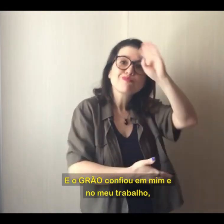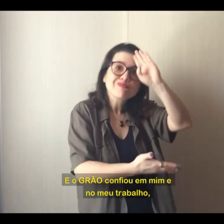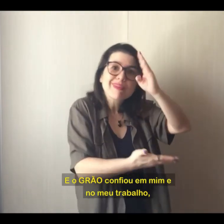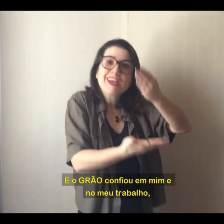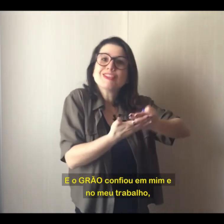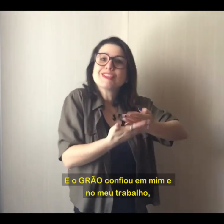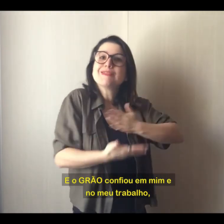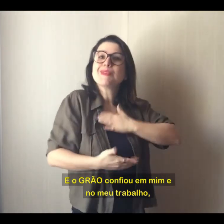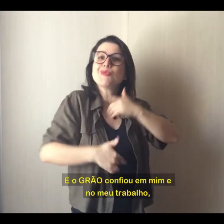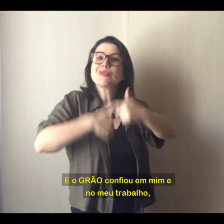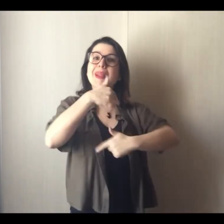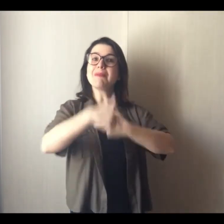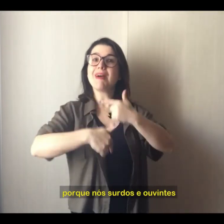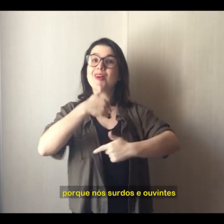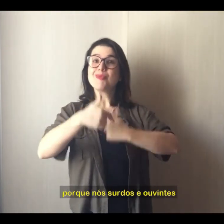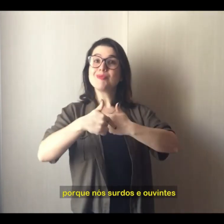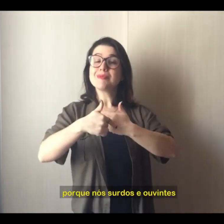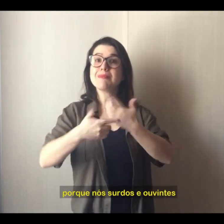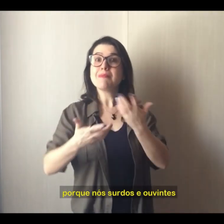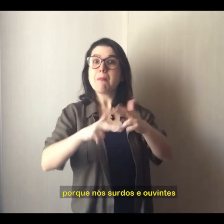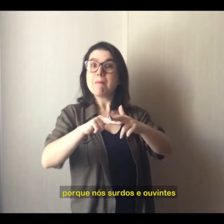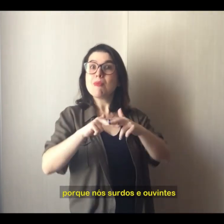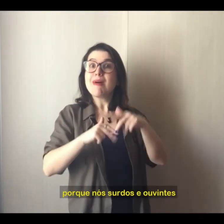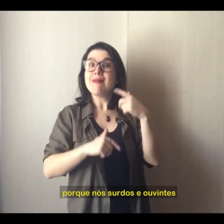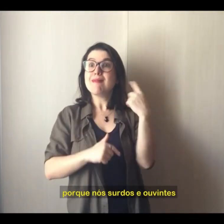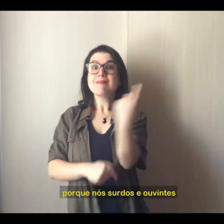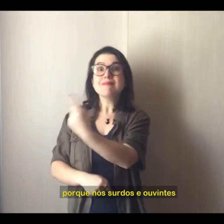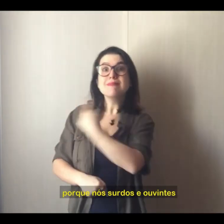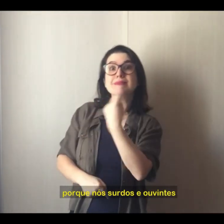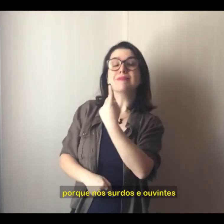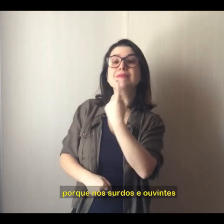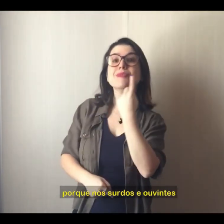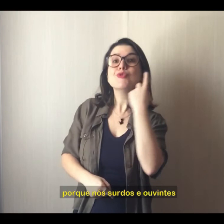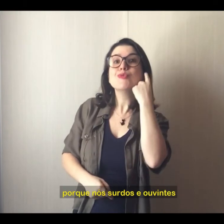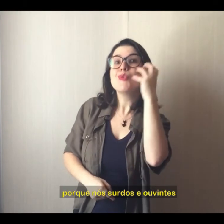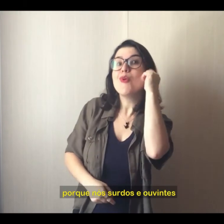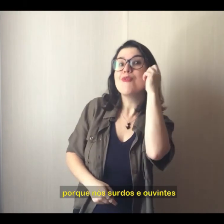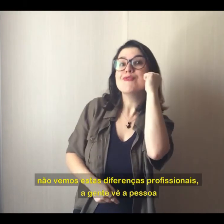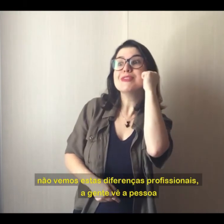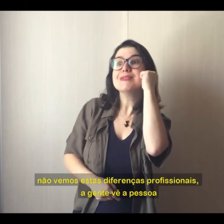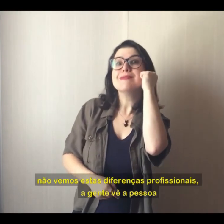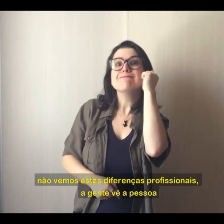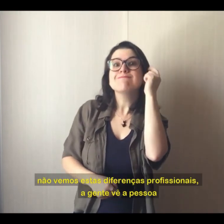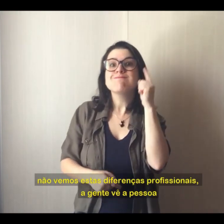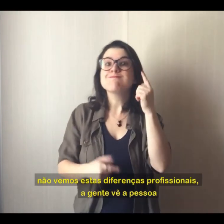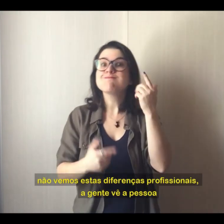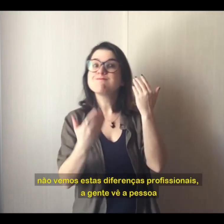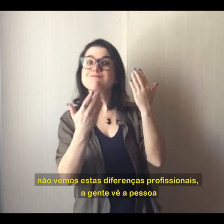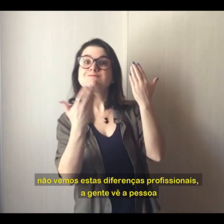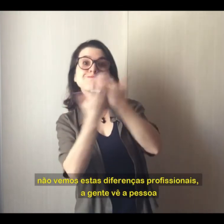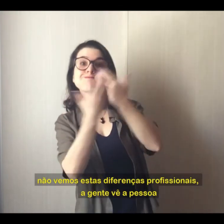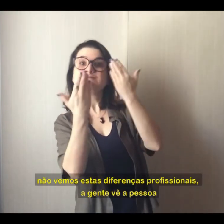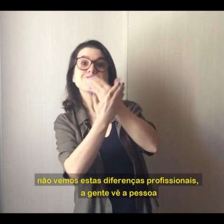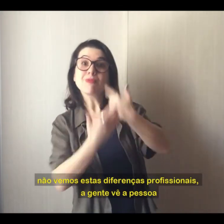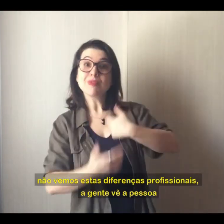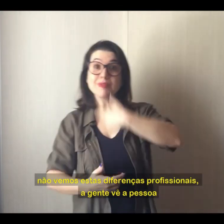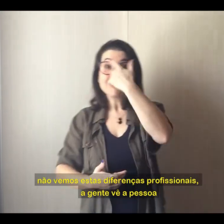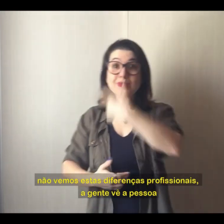trabalho. Porque nós, surdos e ouvintes, não vemos essas diferenças